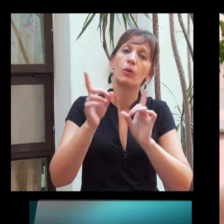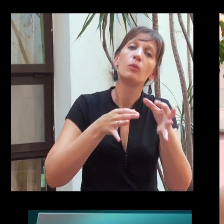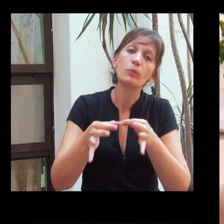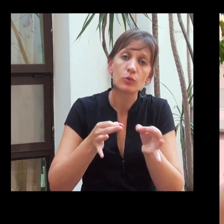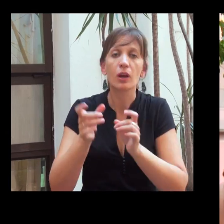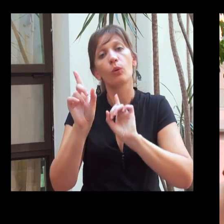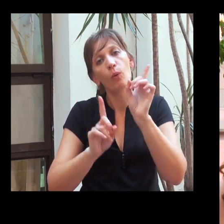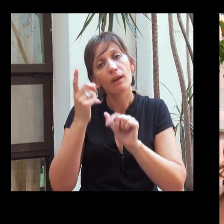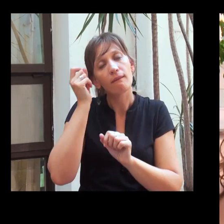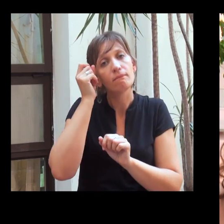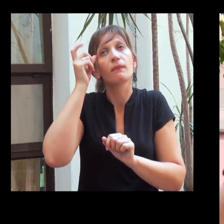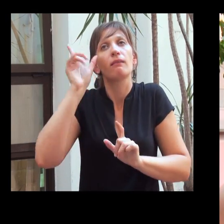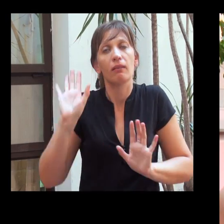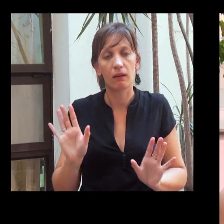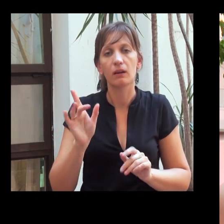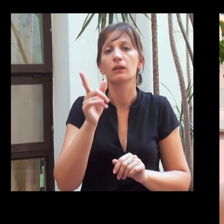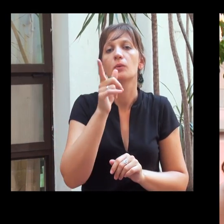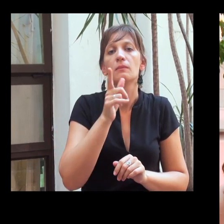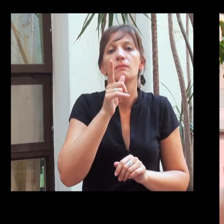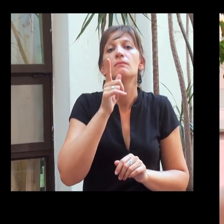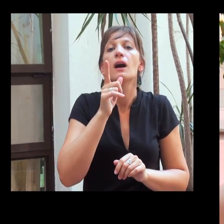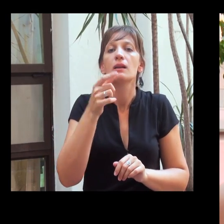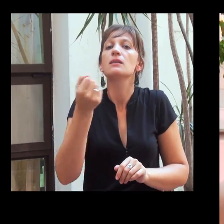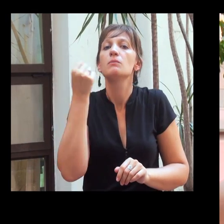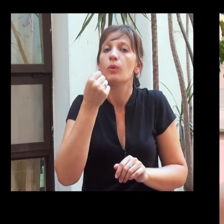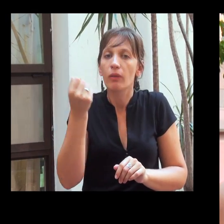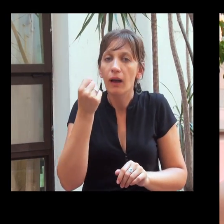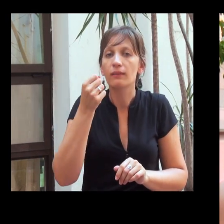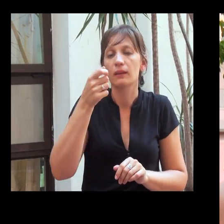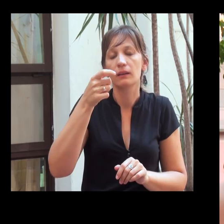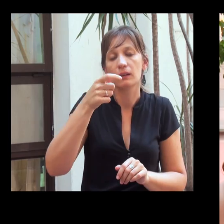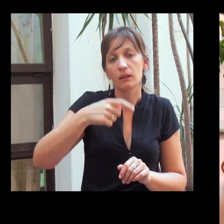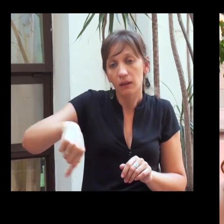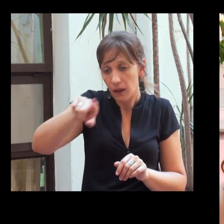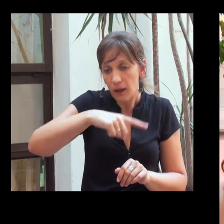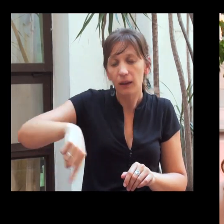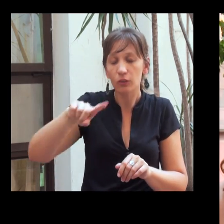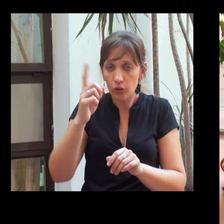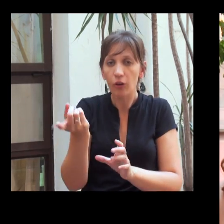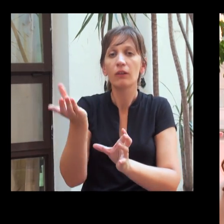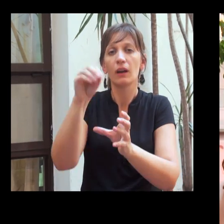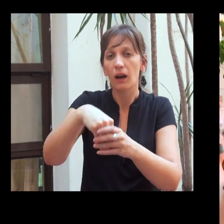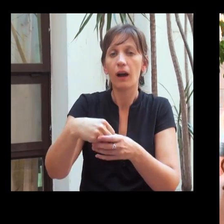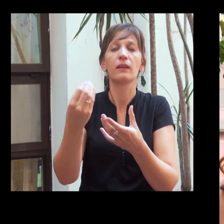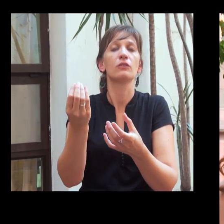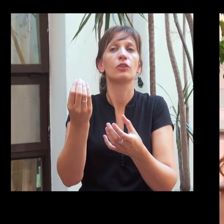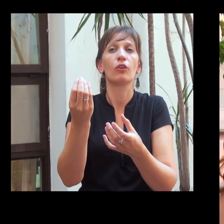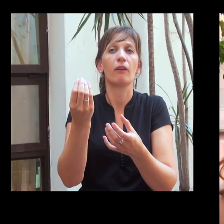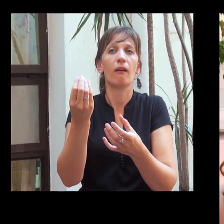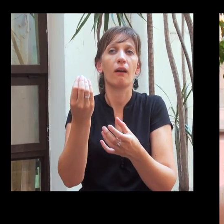proyectos, algunas ideas. A nosotros nos parece que es interesante inscribir esto en las políticas de